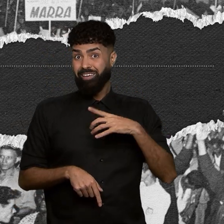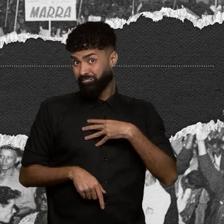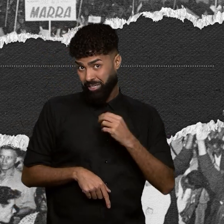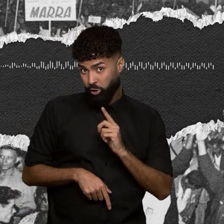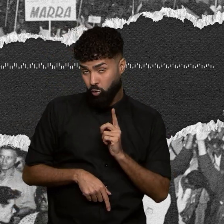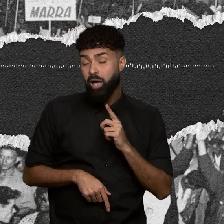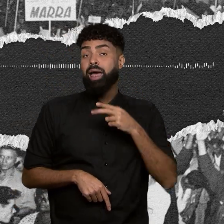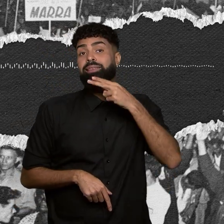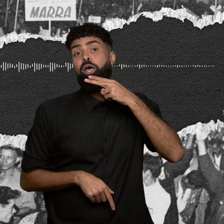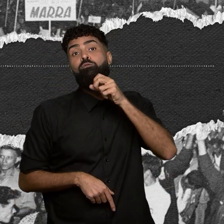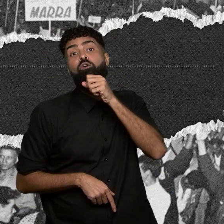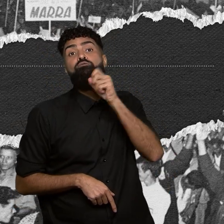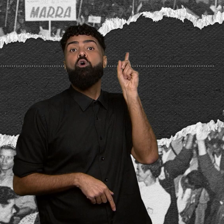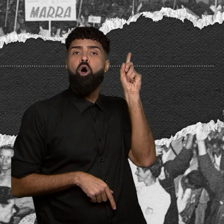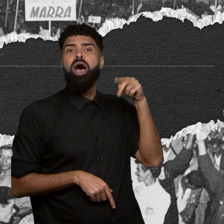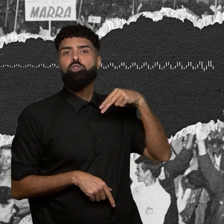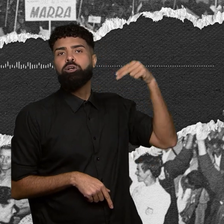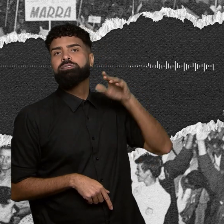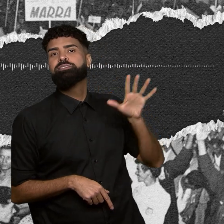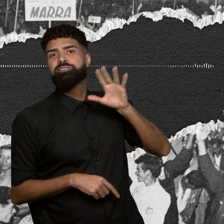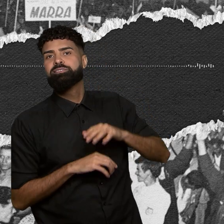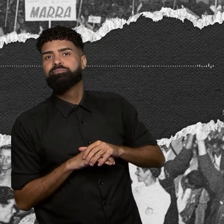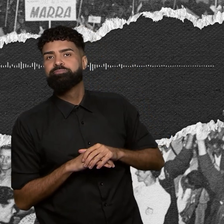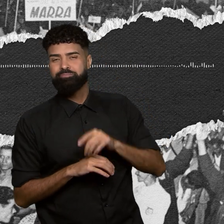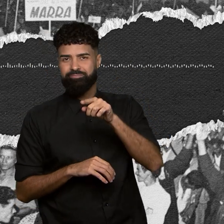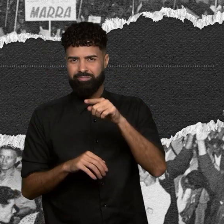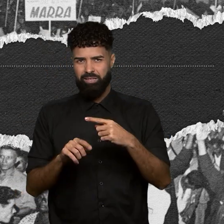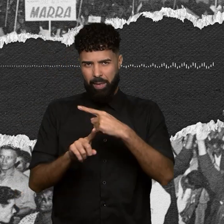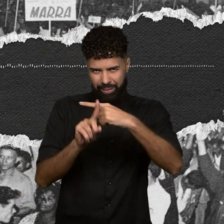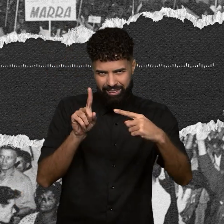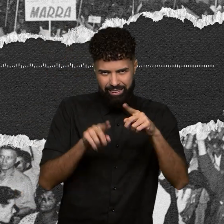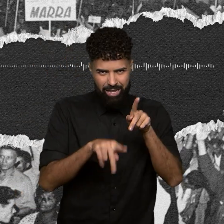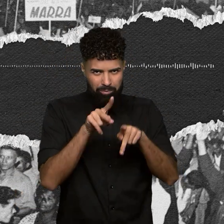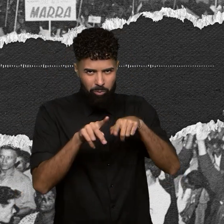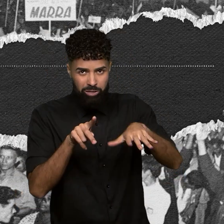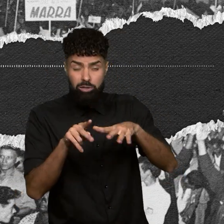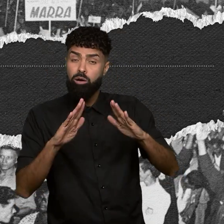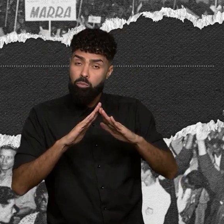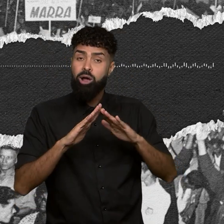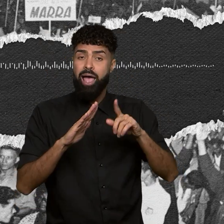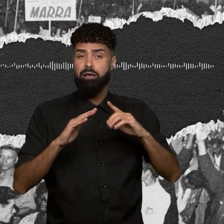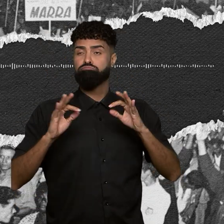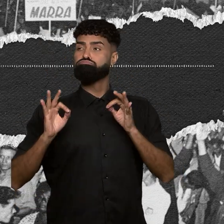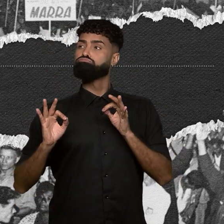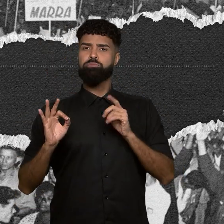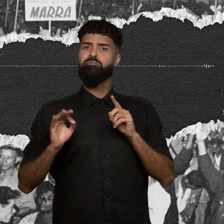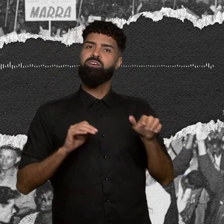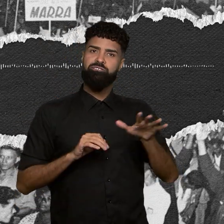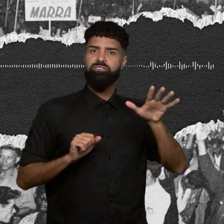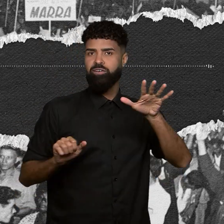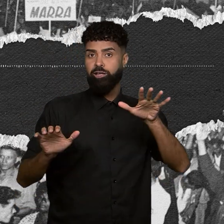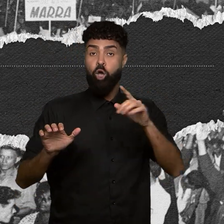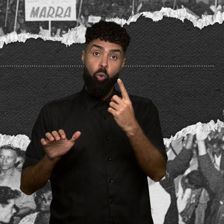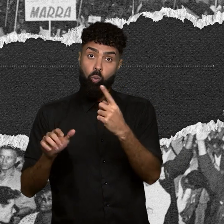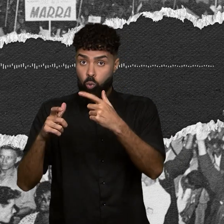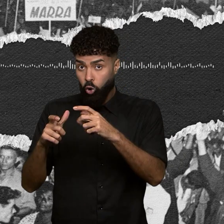E um último dado. Metade da população vivia em favelas. Uma delas, a Vila Socorro. Uma